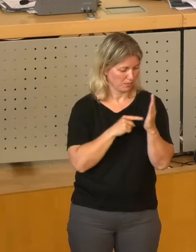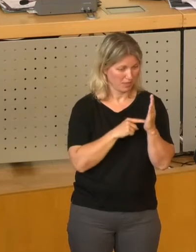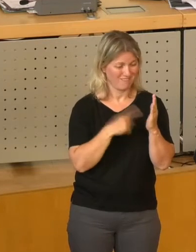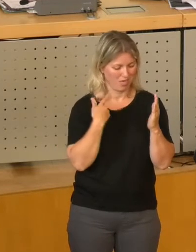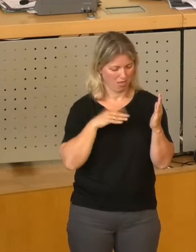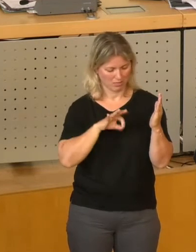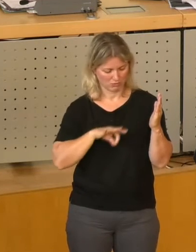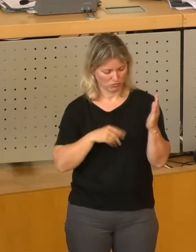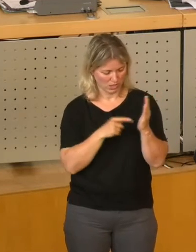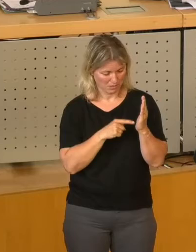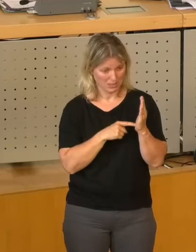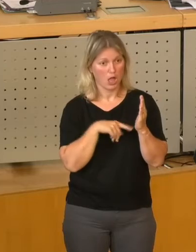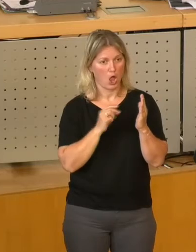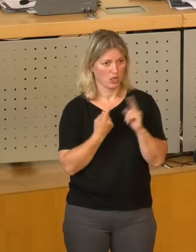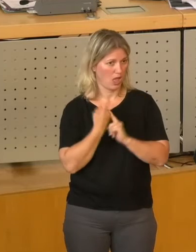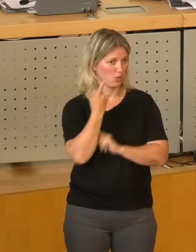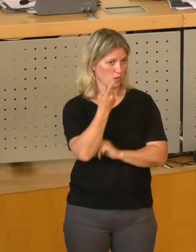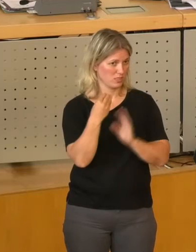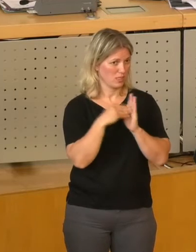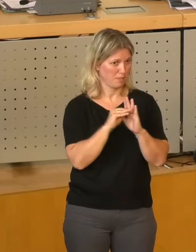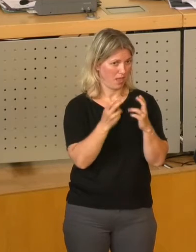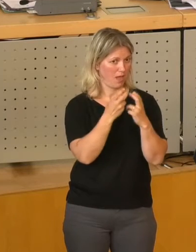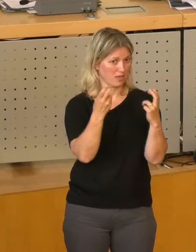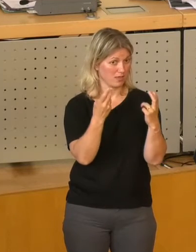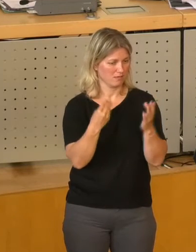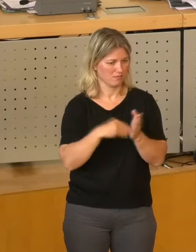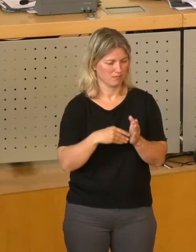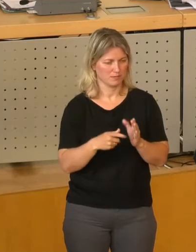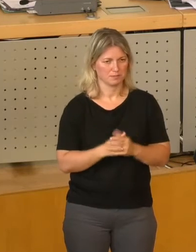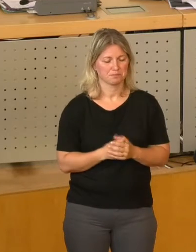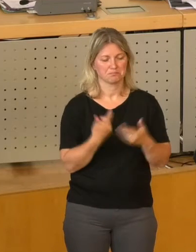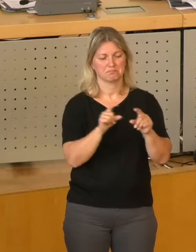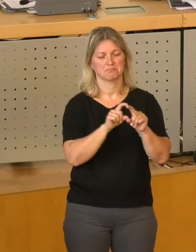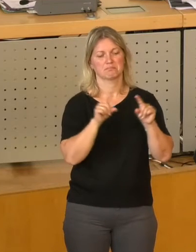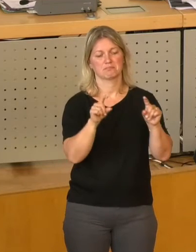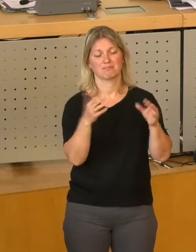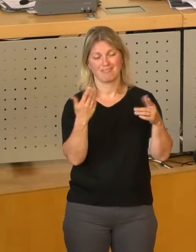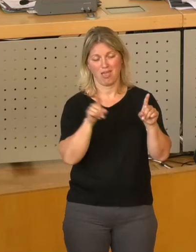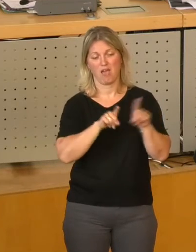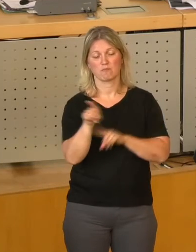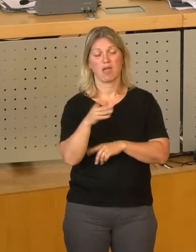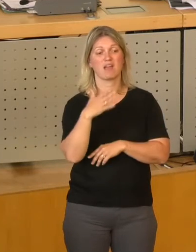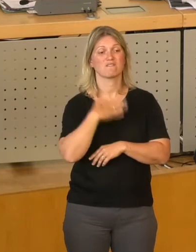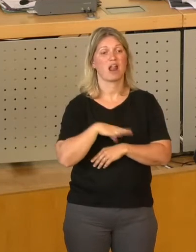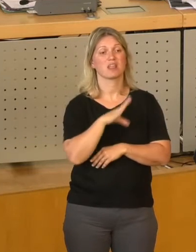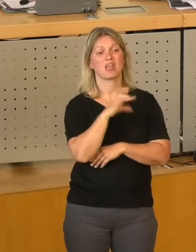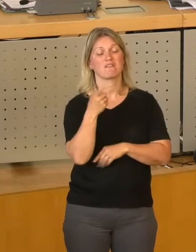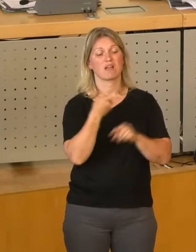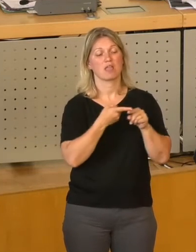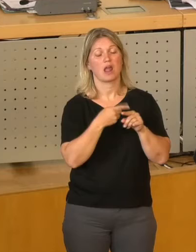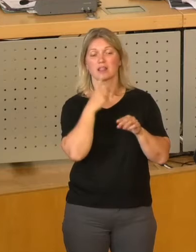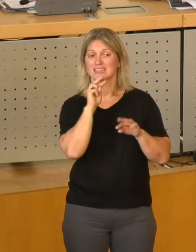Artikels sitzt auch heute hinten und beobachtet die Sitzung. Überschrift, FDP will Drehwag-Anteile nicht